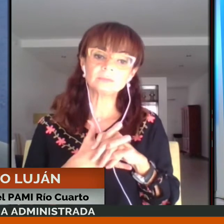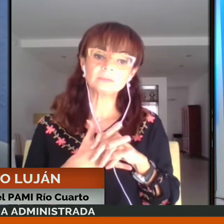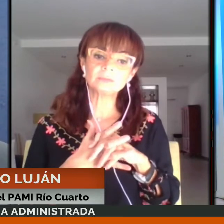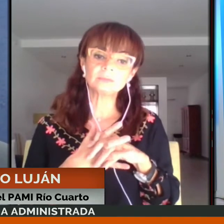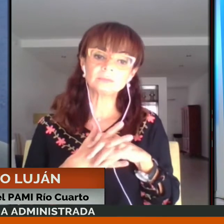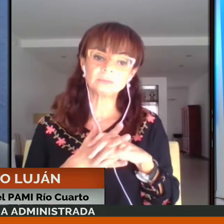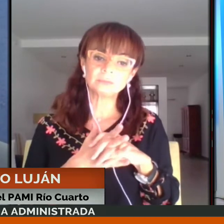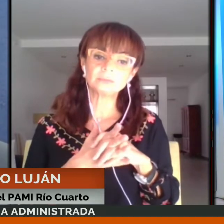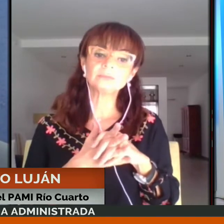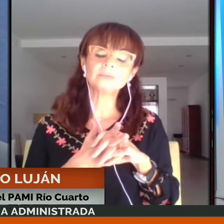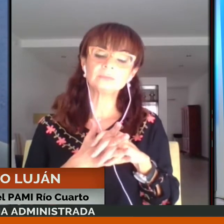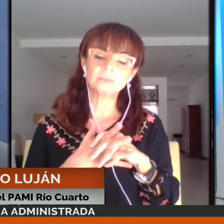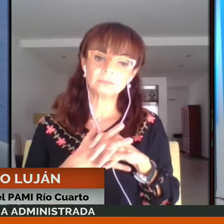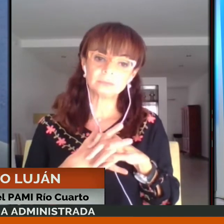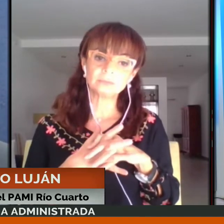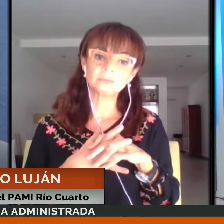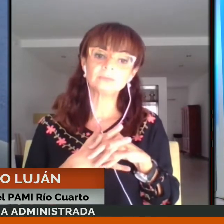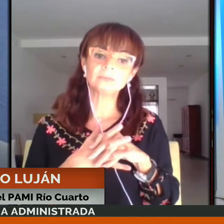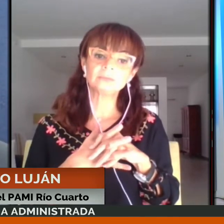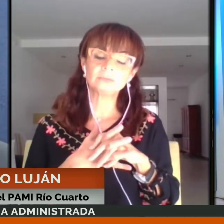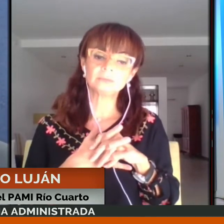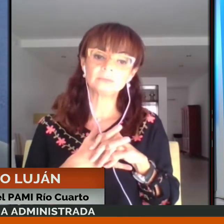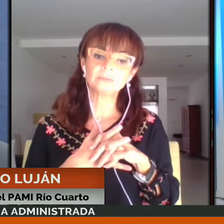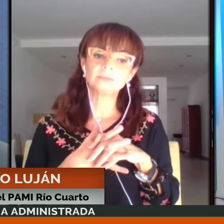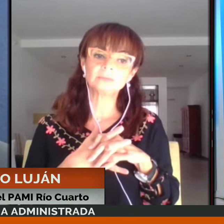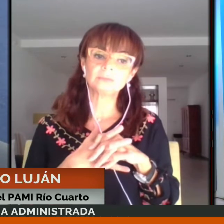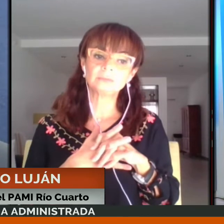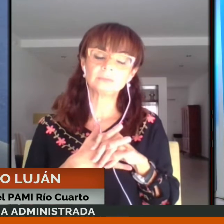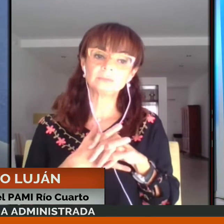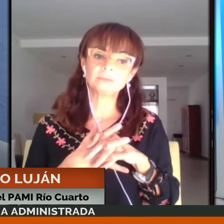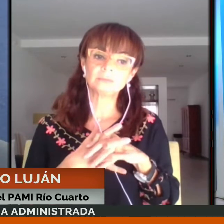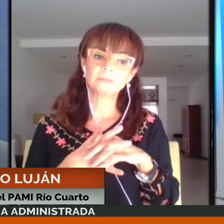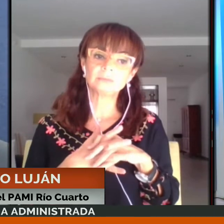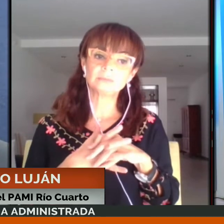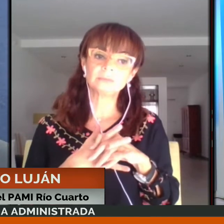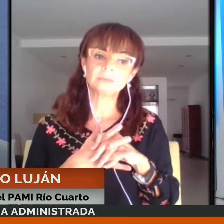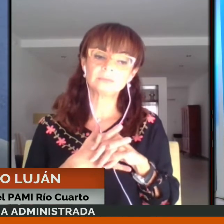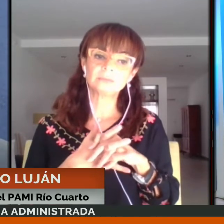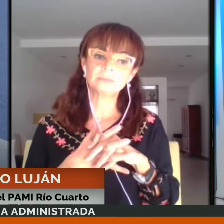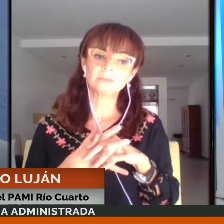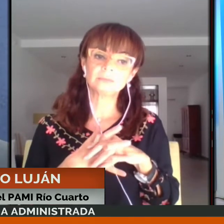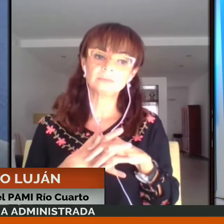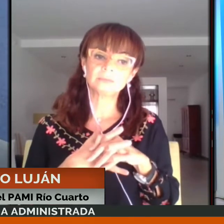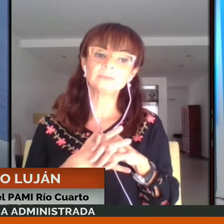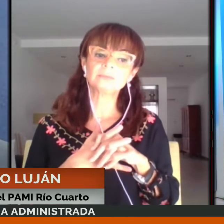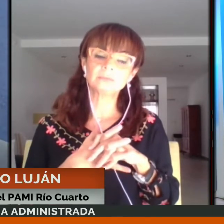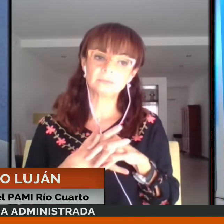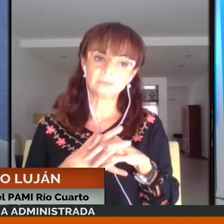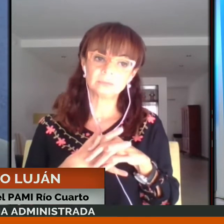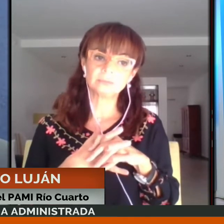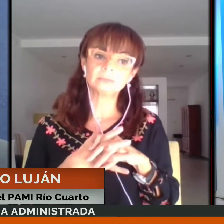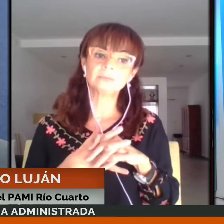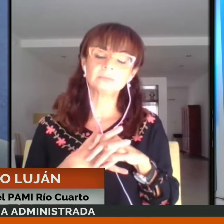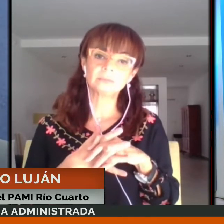.600 personas que viven solas en la ciudad. Creemos que el número es mayor porque también hay parejas de adultos mayores que viven solas